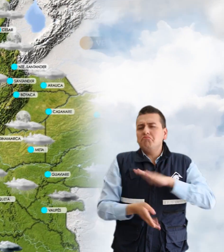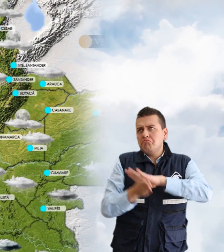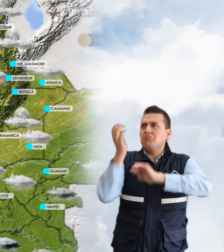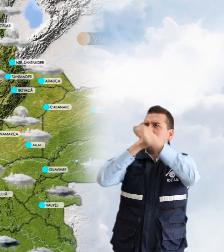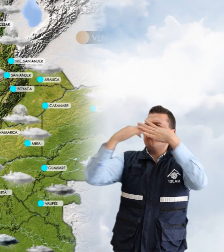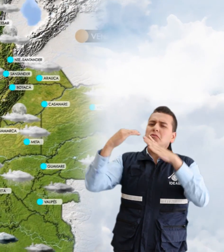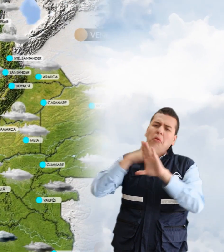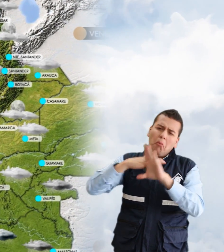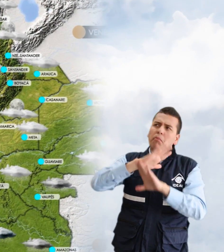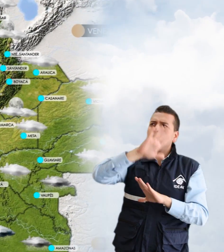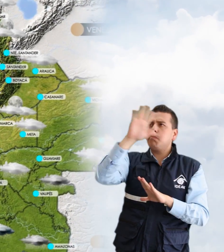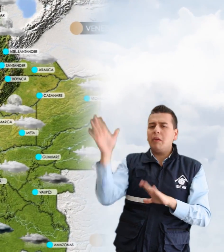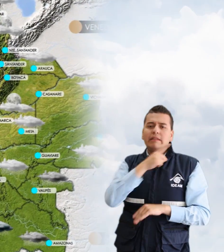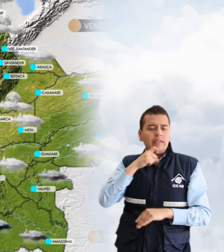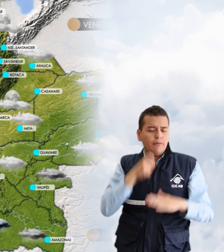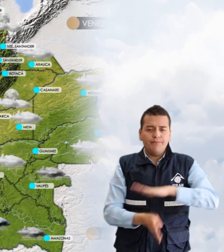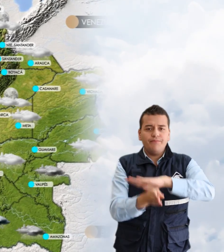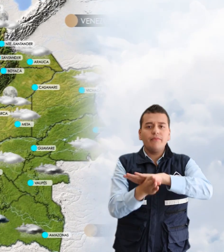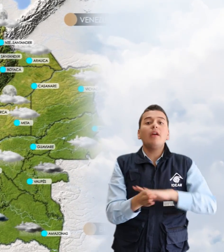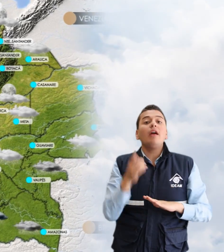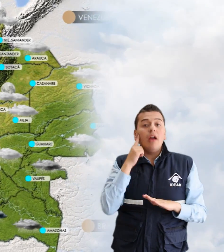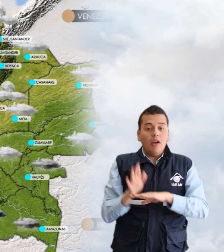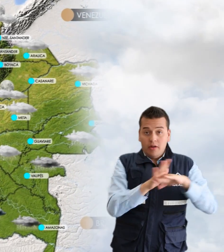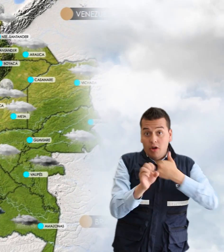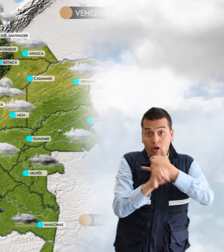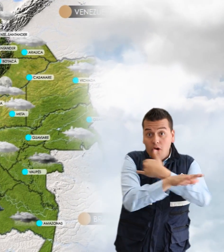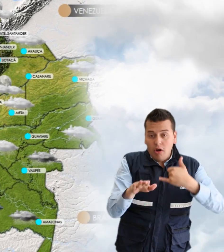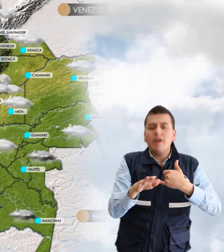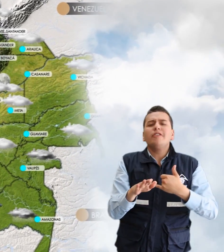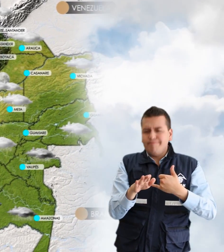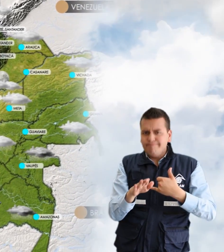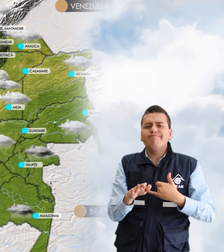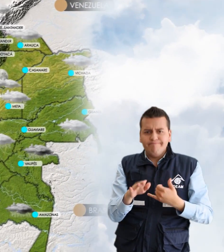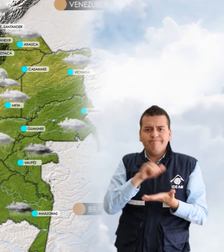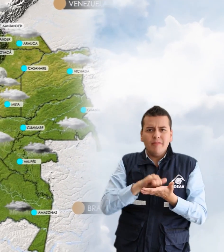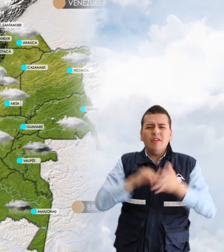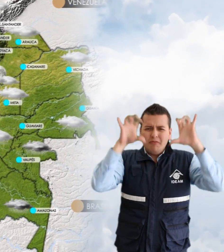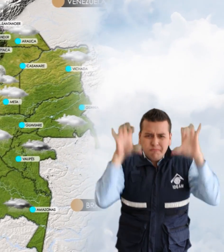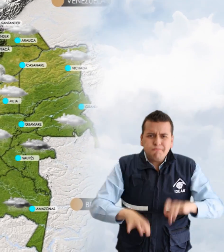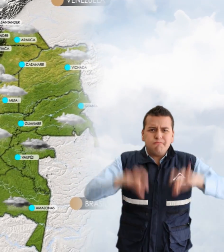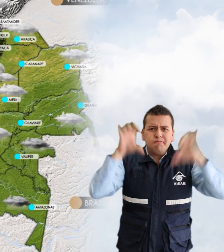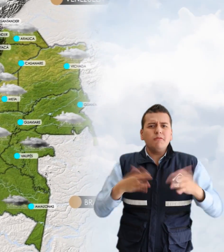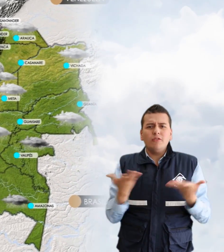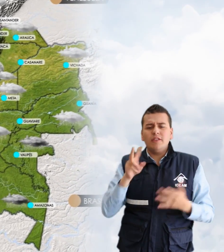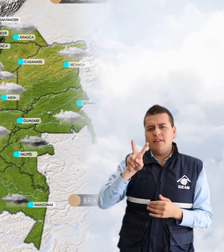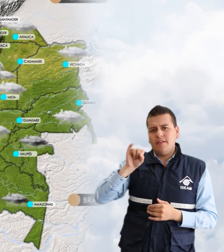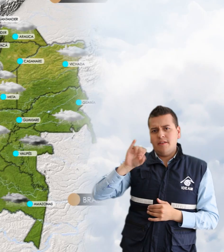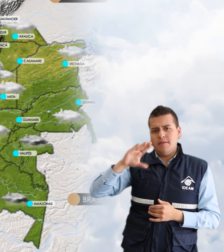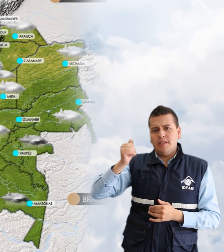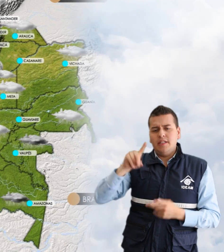parcialmente cubierto y predominará el tiempo seco. En la región orinoquia persistirán las lluvias en los departamentos de Bichada,